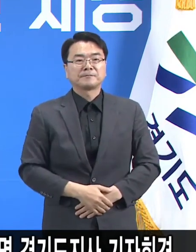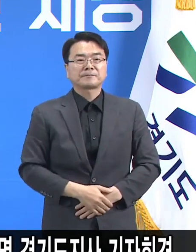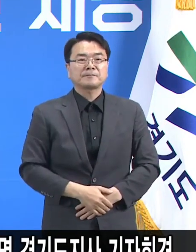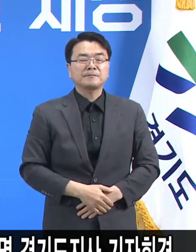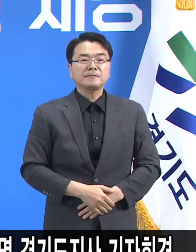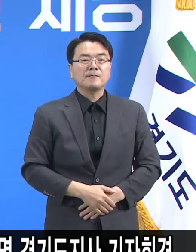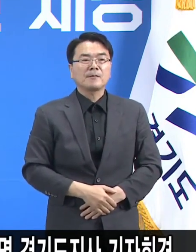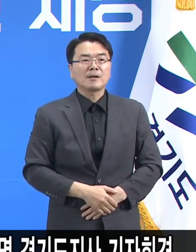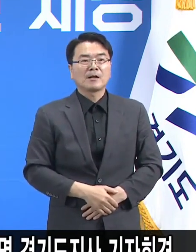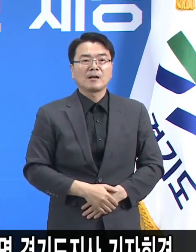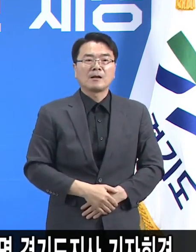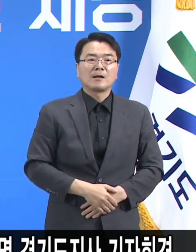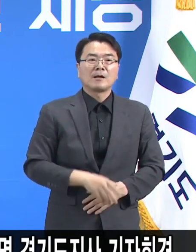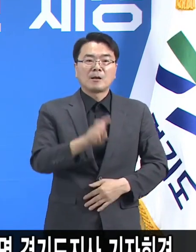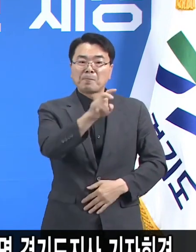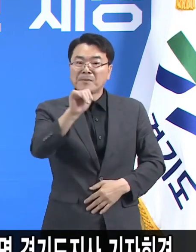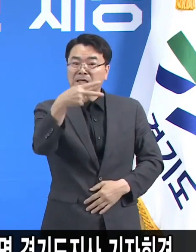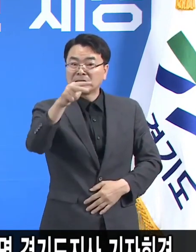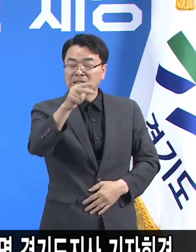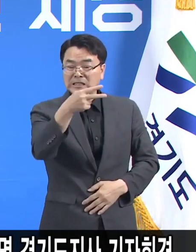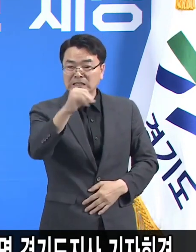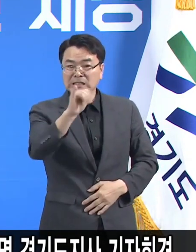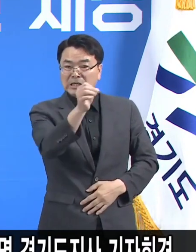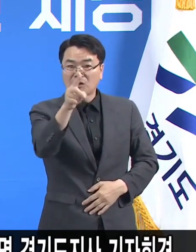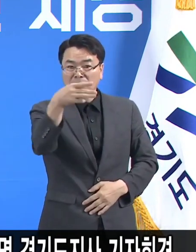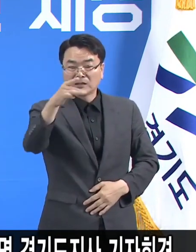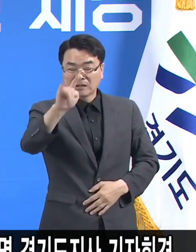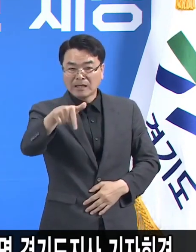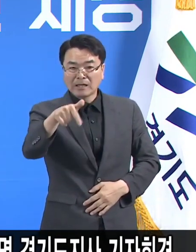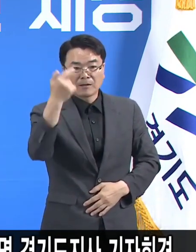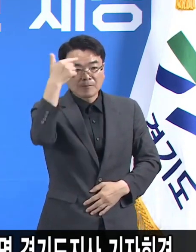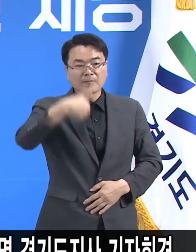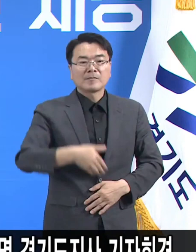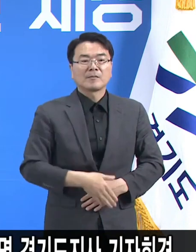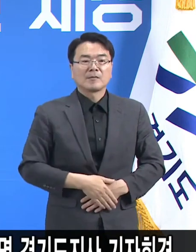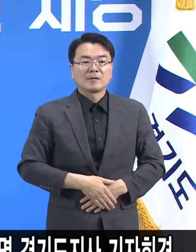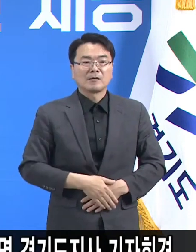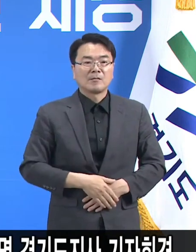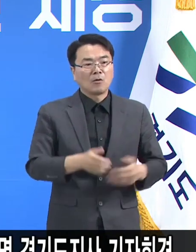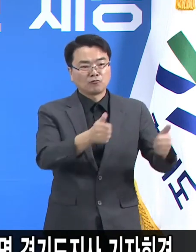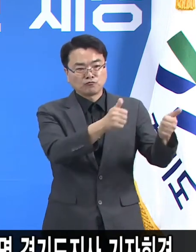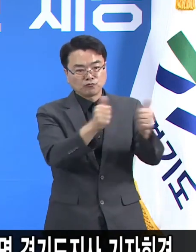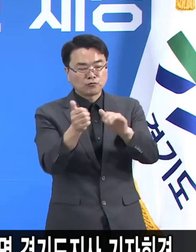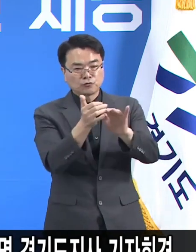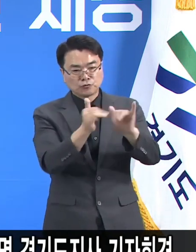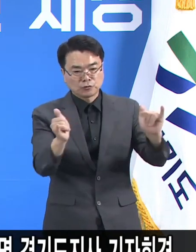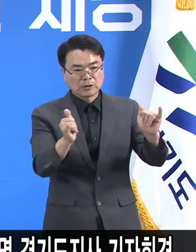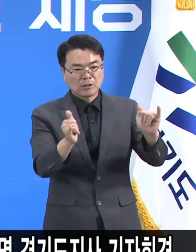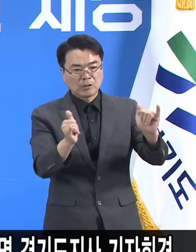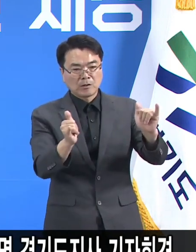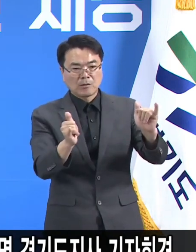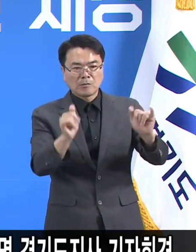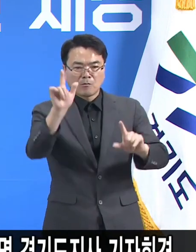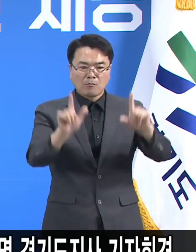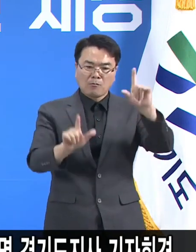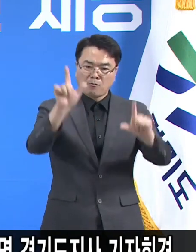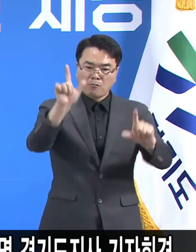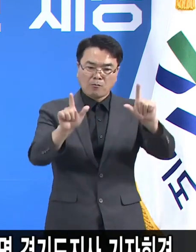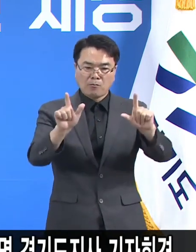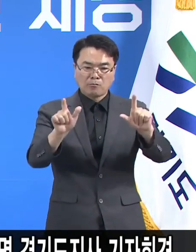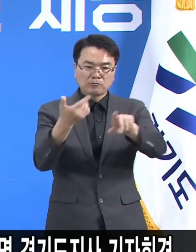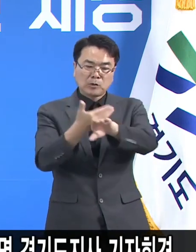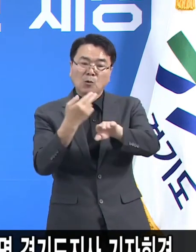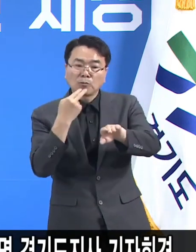기자께서는 신규막지 말고 사망자 추위는 별다른 변동이 없다. 이건 좀 전에 설명을